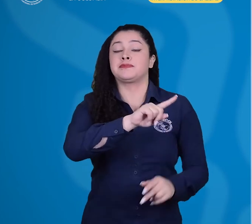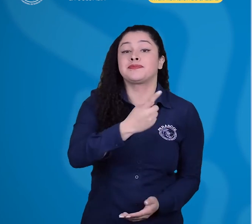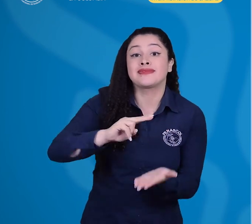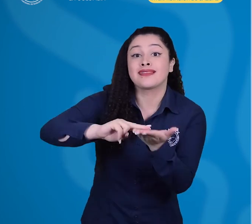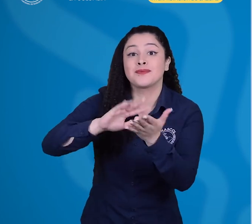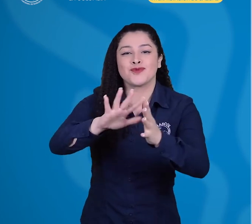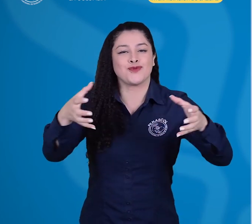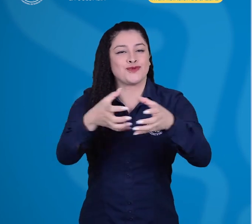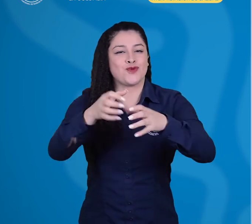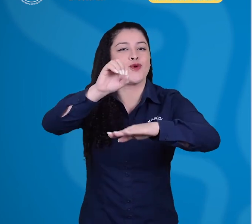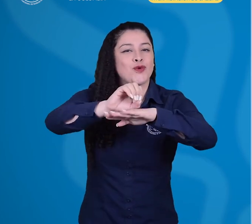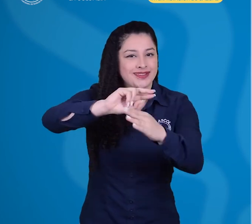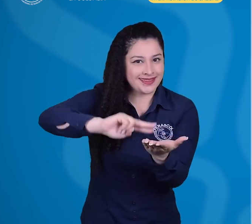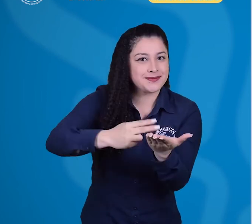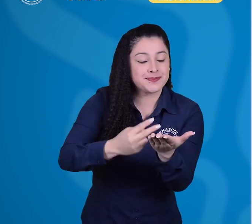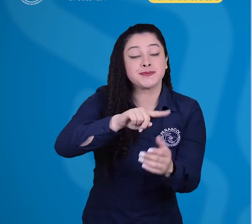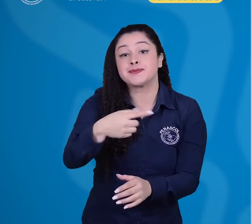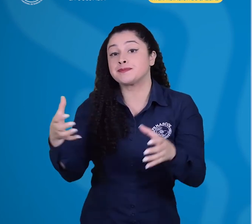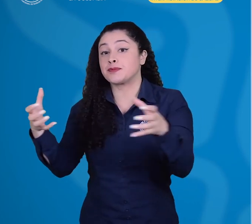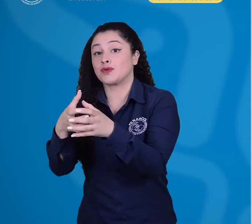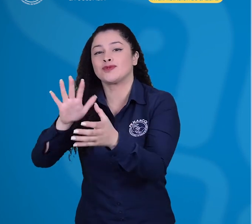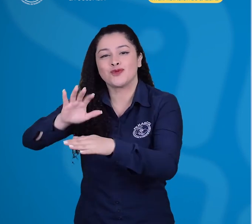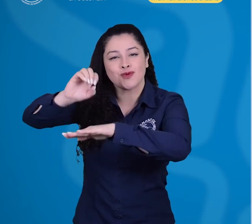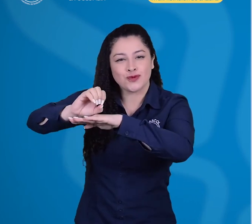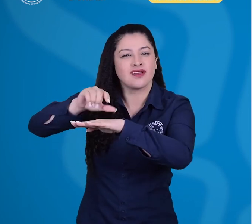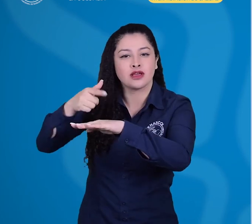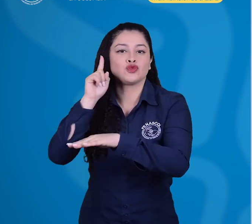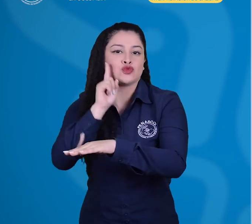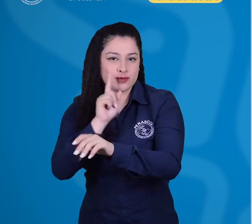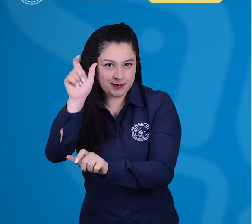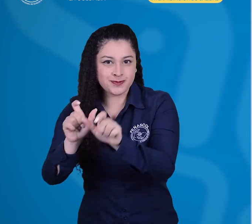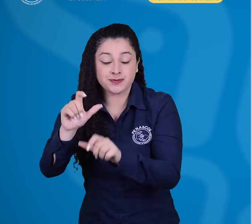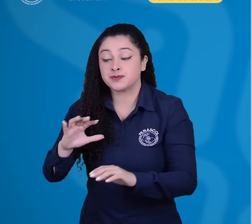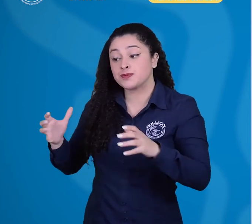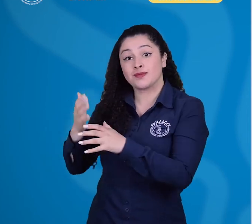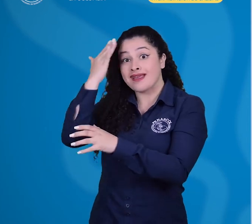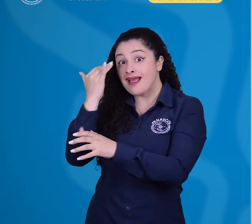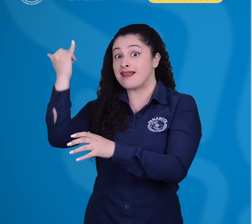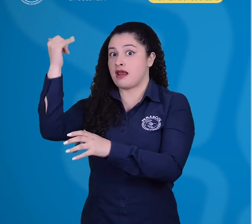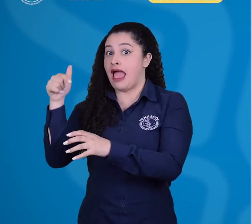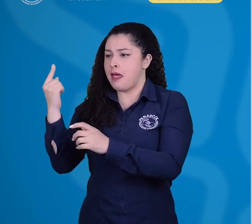organizaciones de intérpretes, representantes de las organizaciones de personas sordas y la academia.